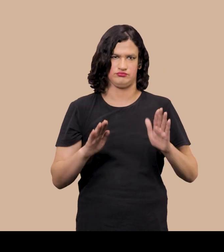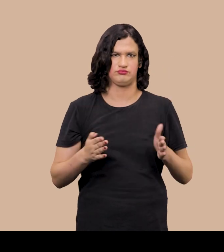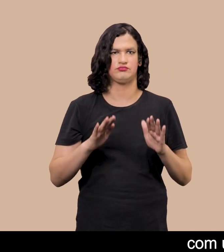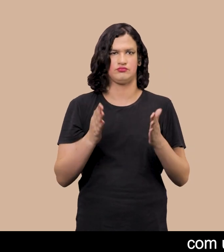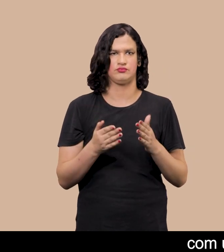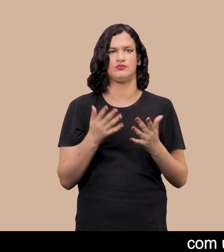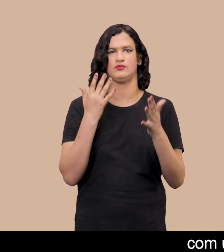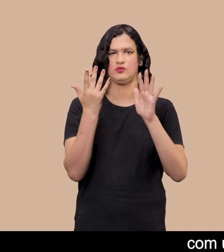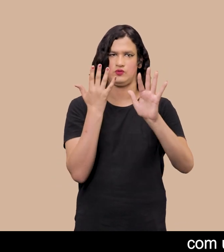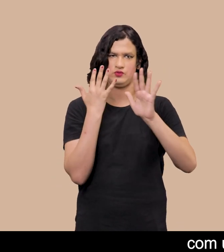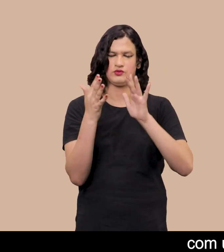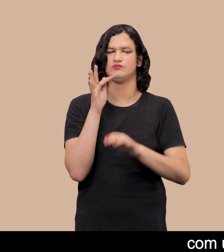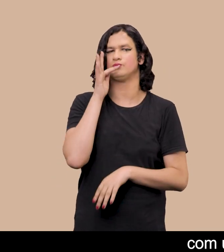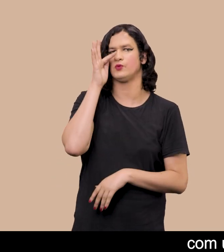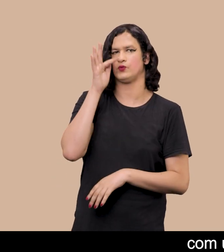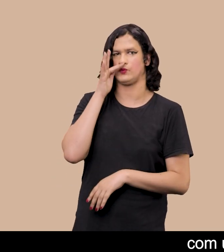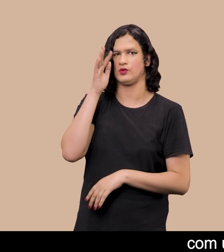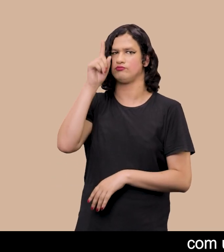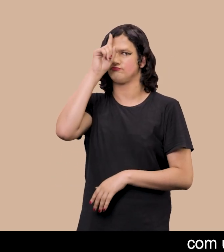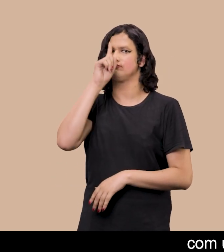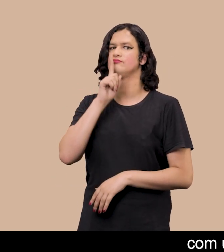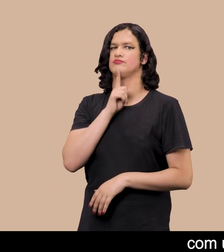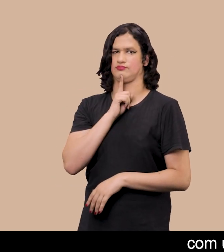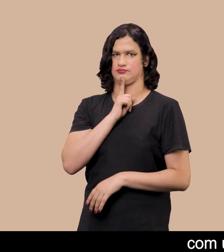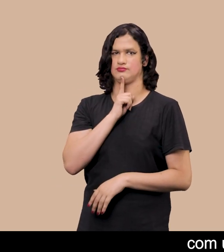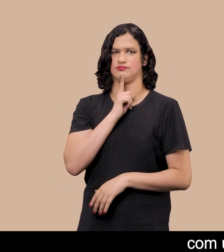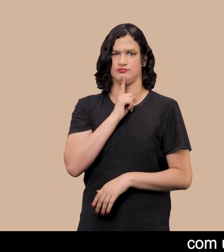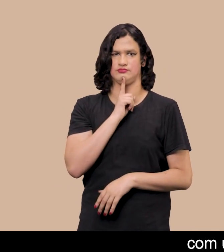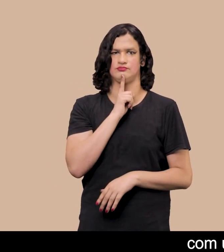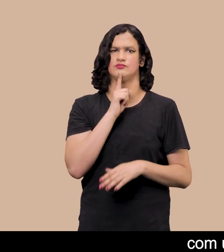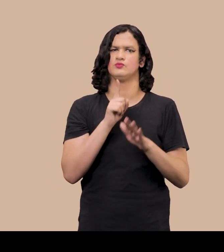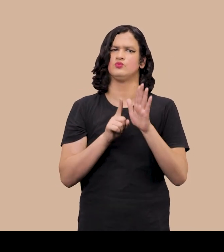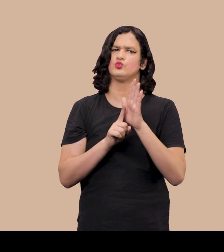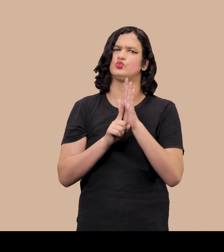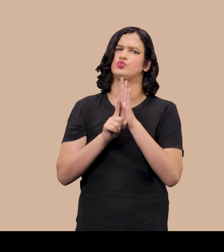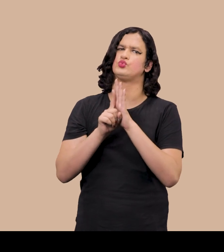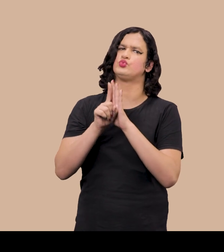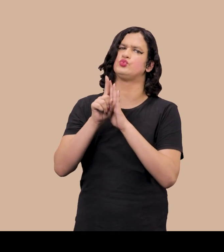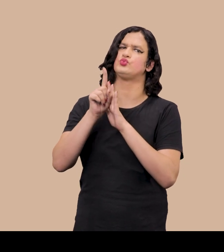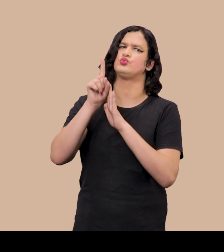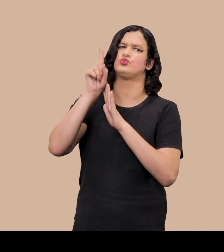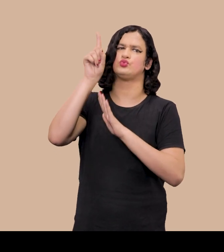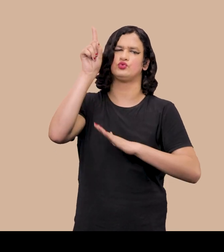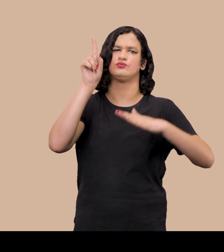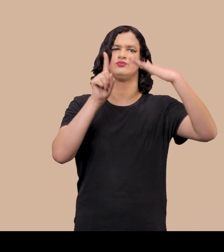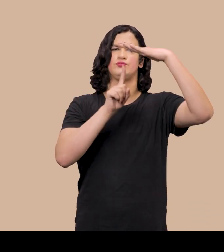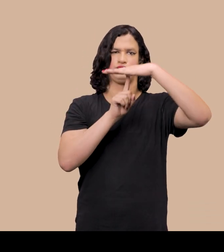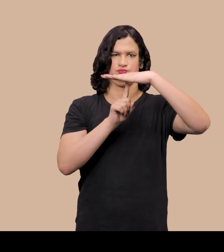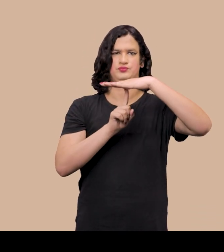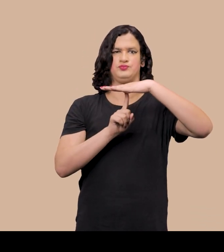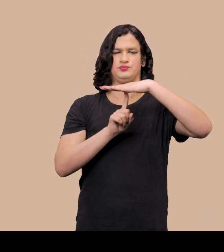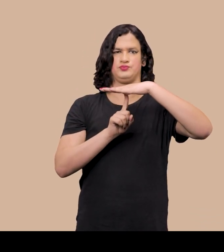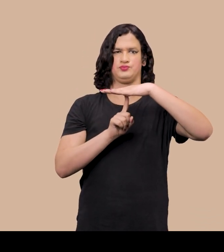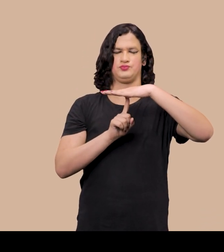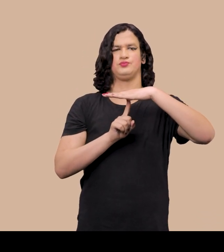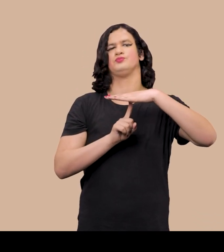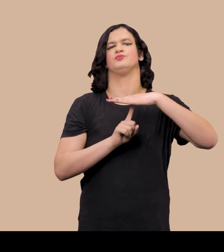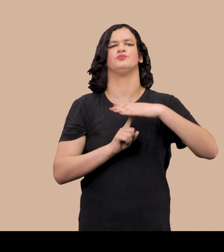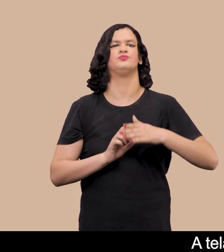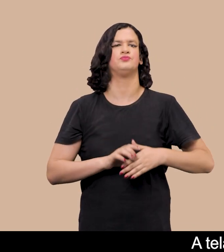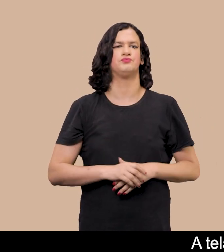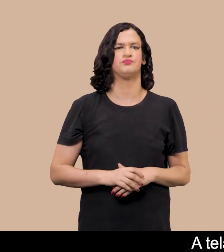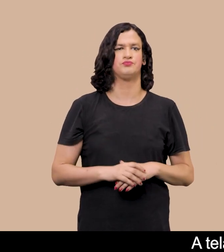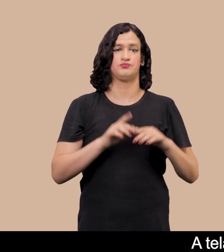transparente Com uma única flor amarela De galho longo que aponta para cima Atingindo a extremidade superior da obra